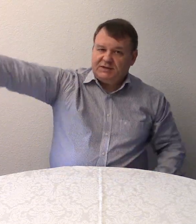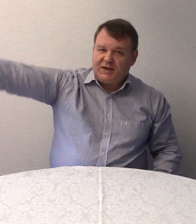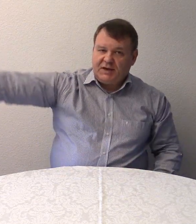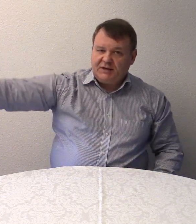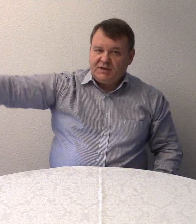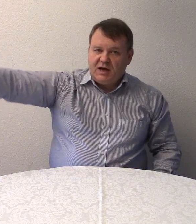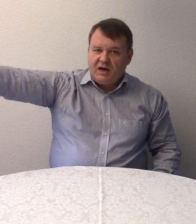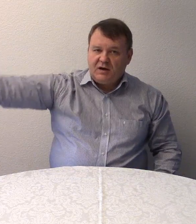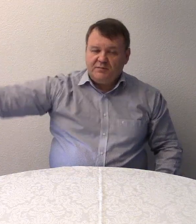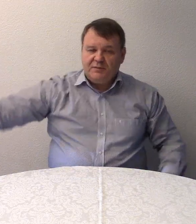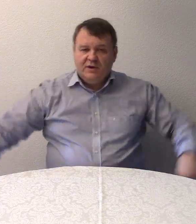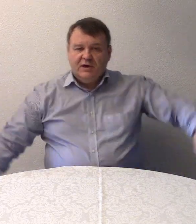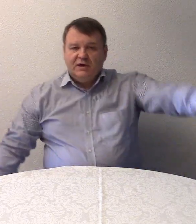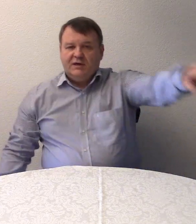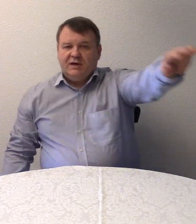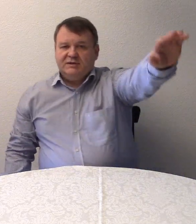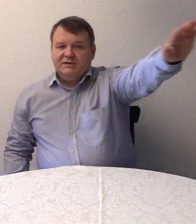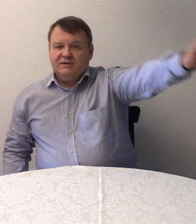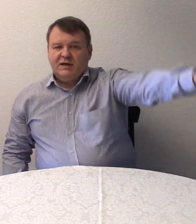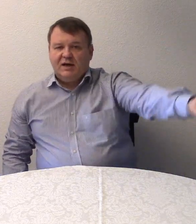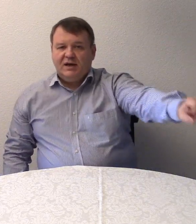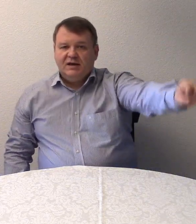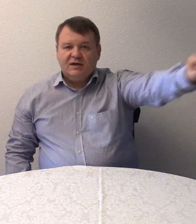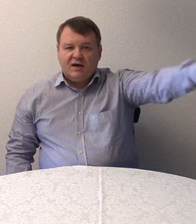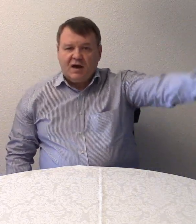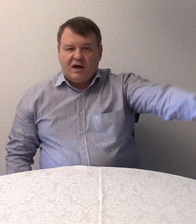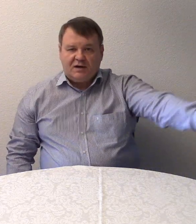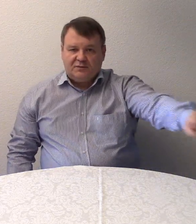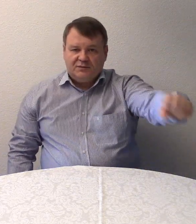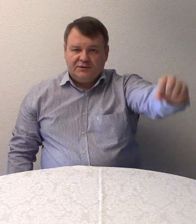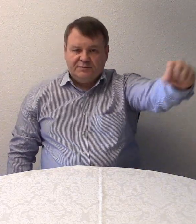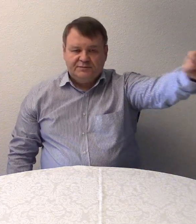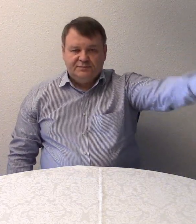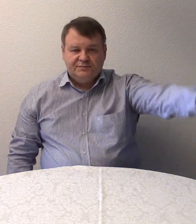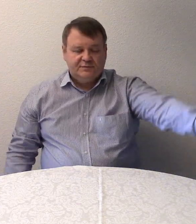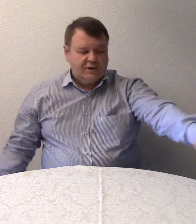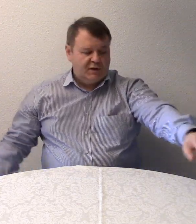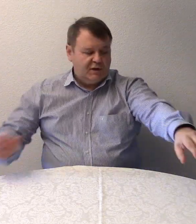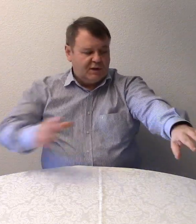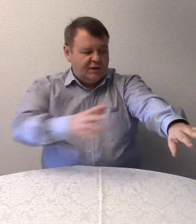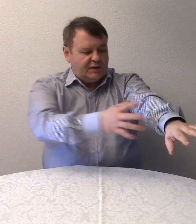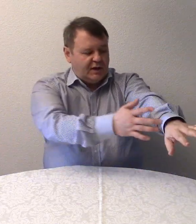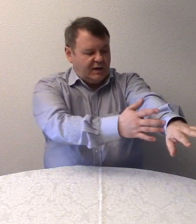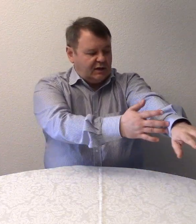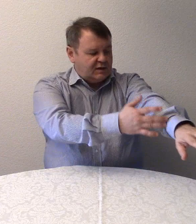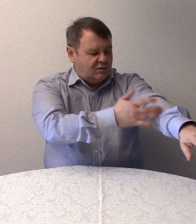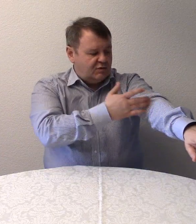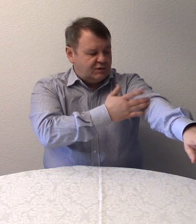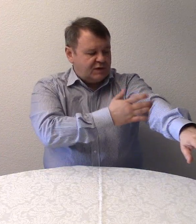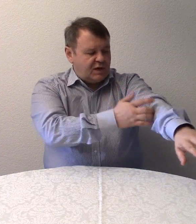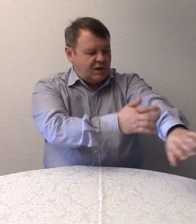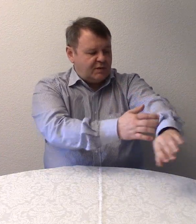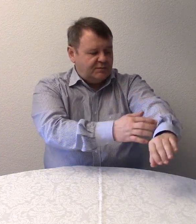der rechte Arm. Das ist der linke Arm. Der linke Unterarm.